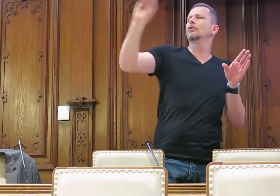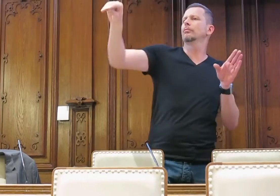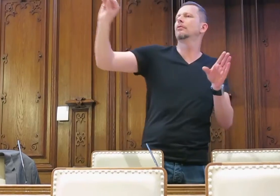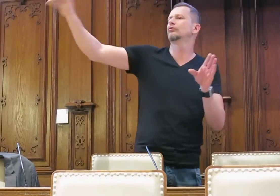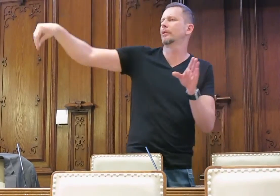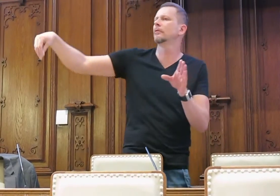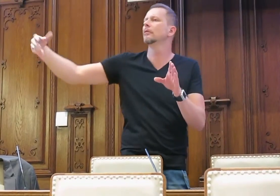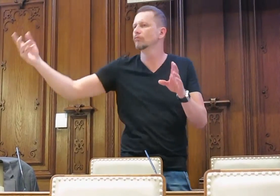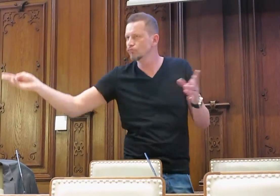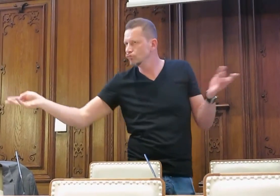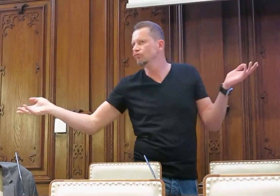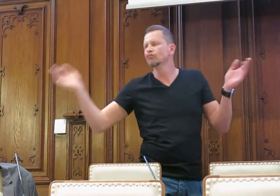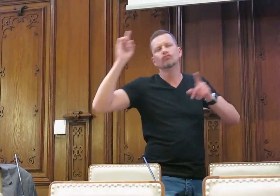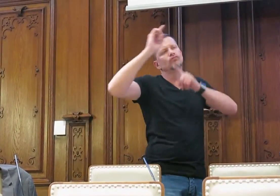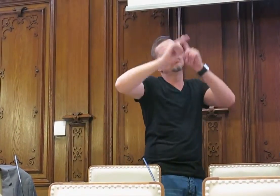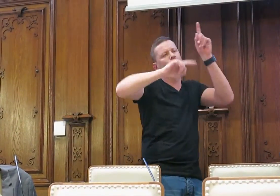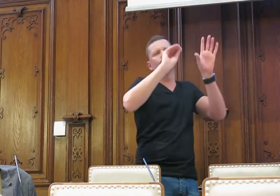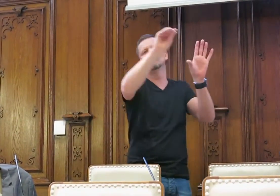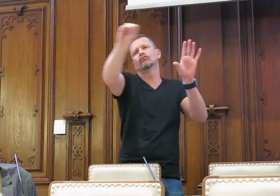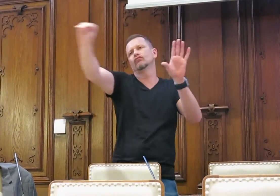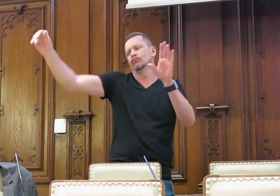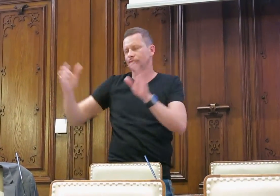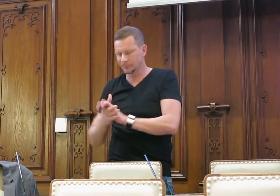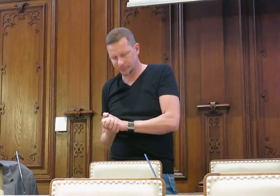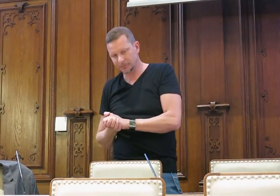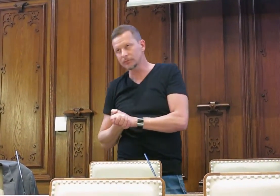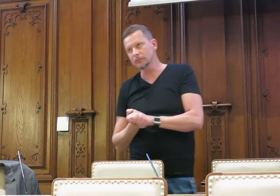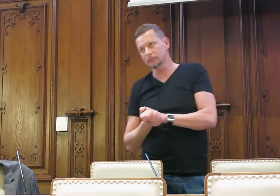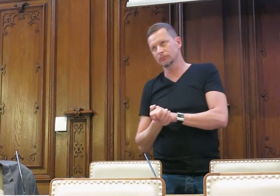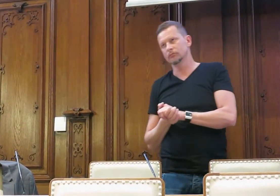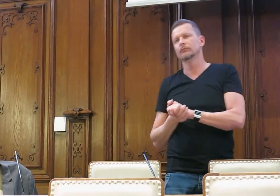spendet immer an die verschiedensten behinderten Organisationen seinen Beitrag.